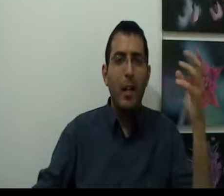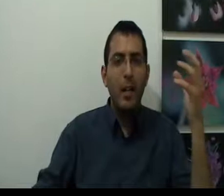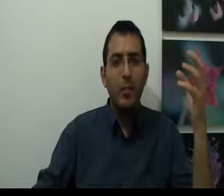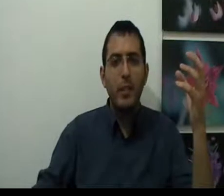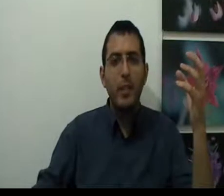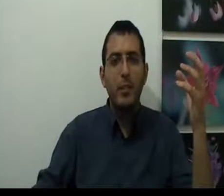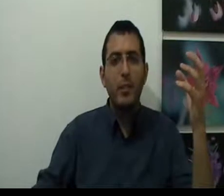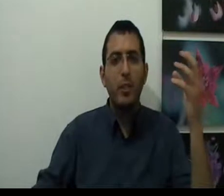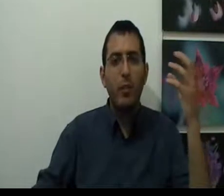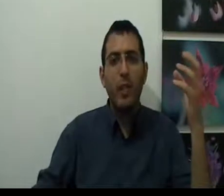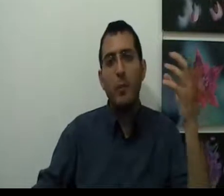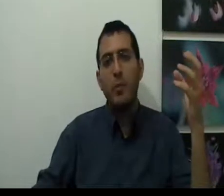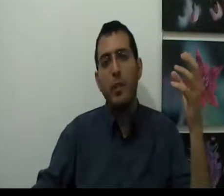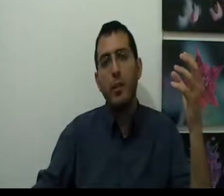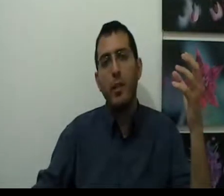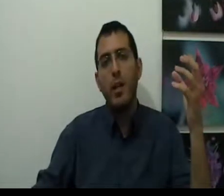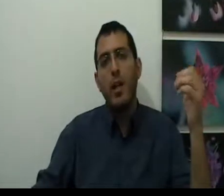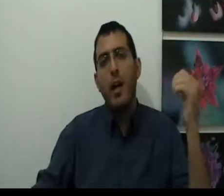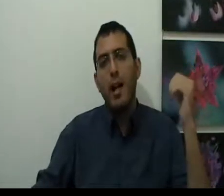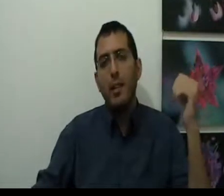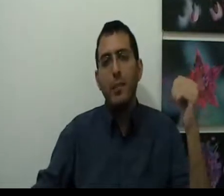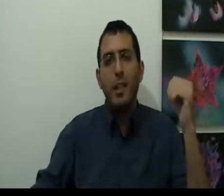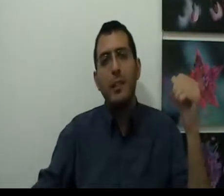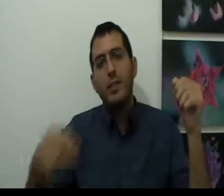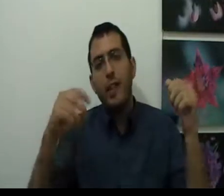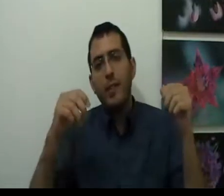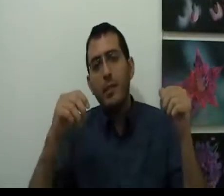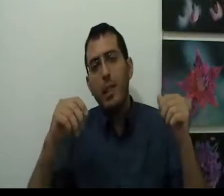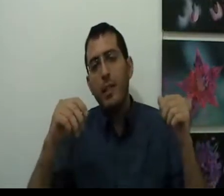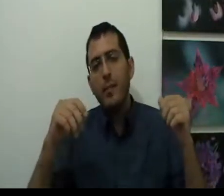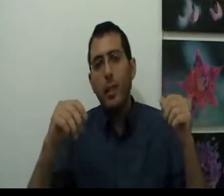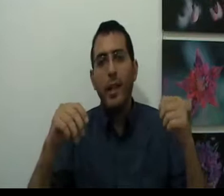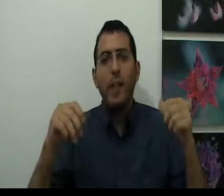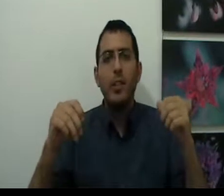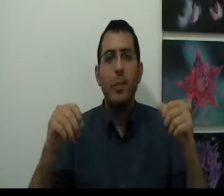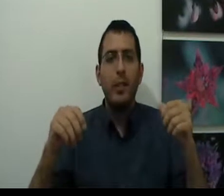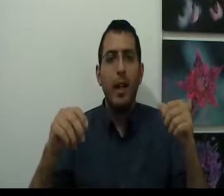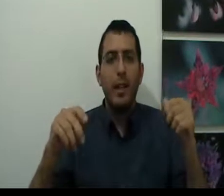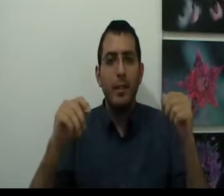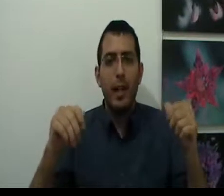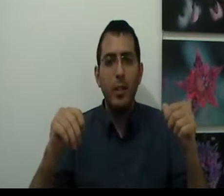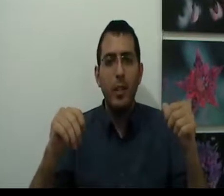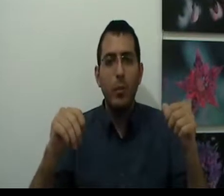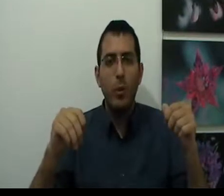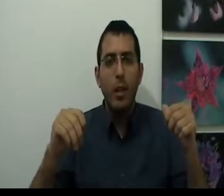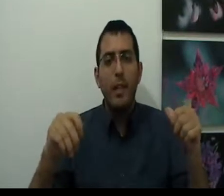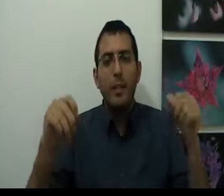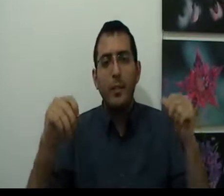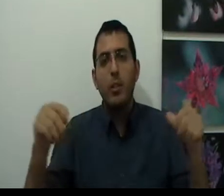האמיתית שנובעת מבפנים. האדם צריך להשת uncommon, אוקיי כרגע יש לי פה אתגר, האתגר שלי הוא לנסות